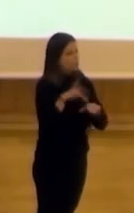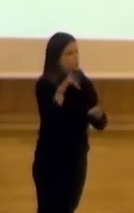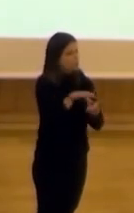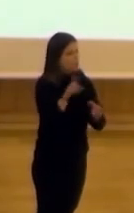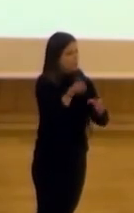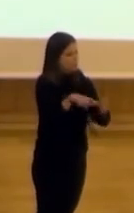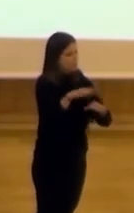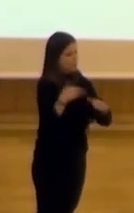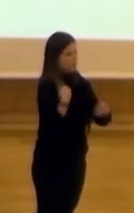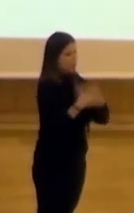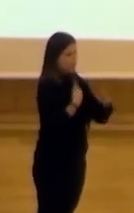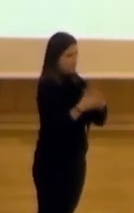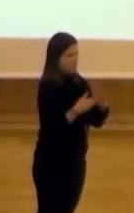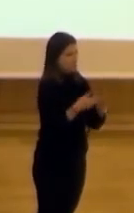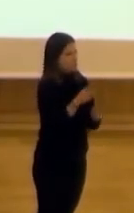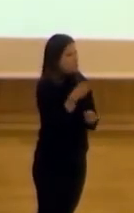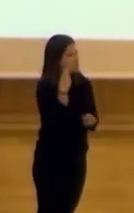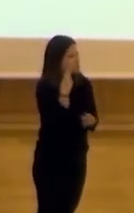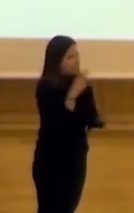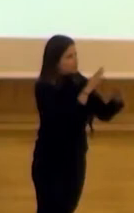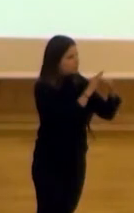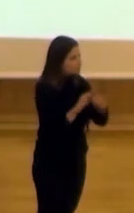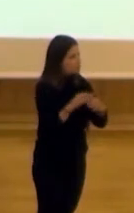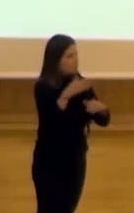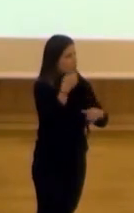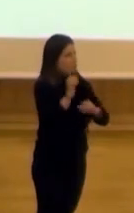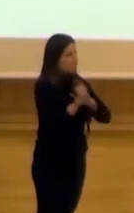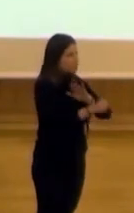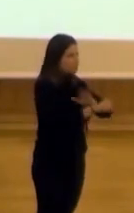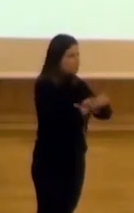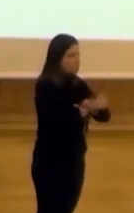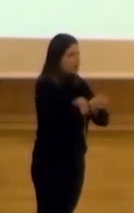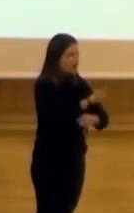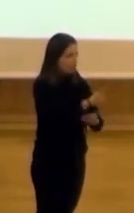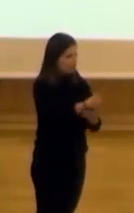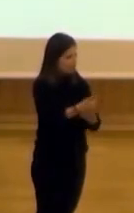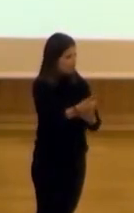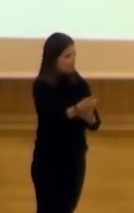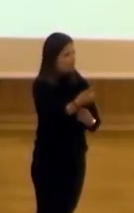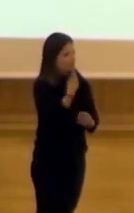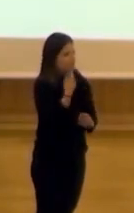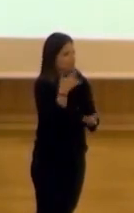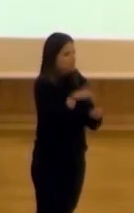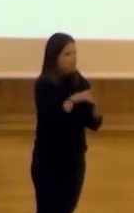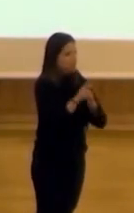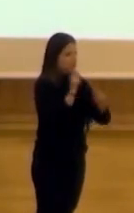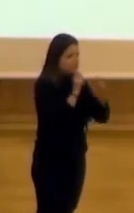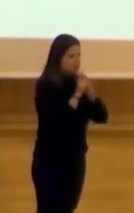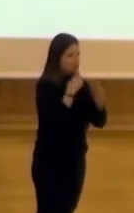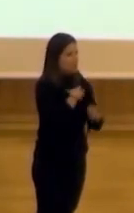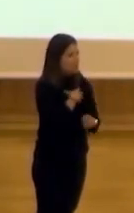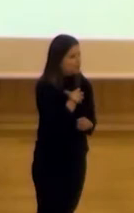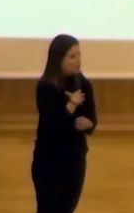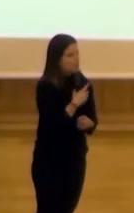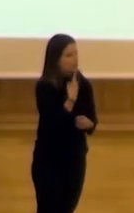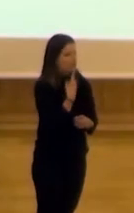de este tipo de procesos. Sus miedos tienen que ver más que nada con defraudar expectativas de los ciudadanos. Varios de los funcionarios cuando los entrevistábamos nos decían